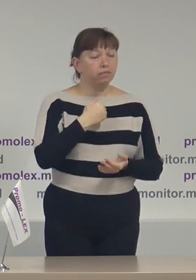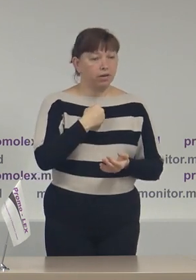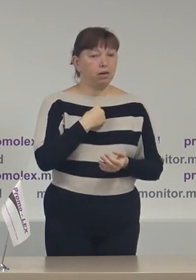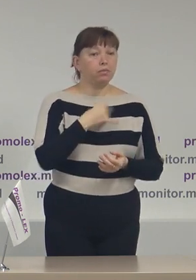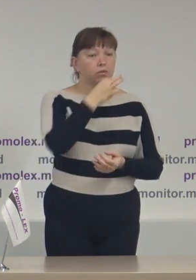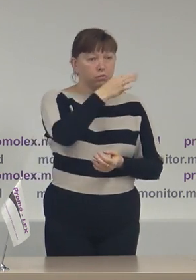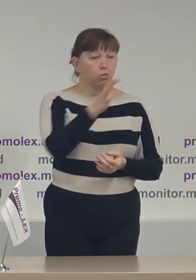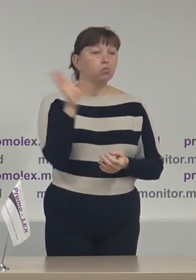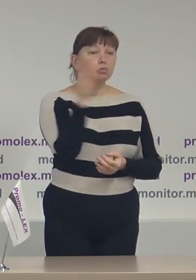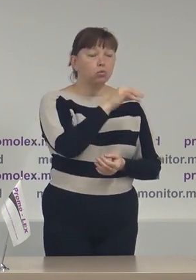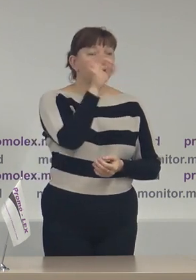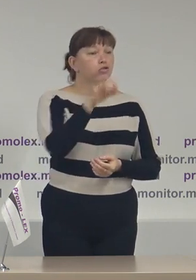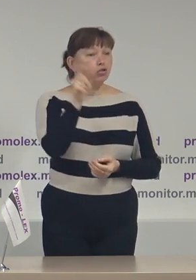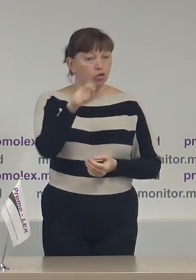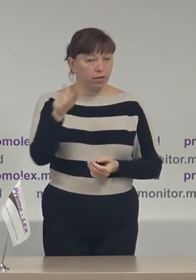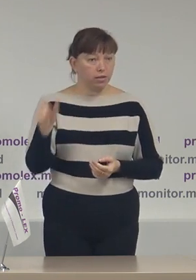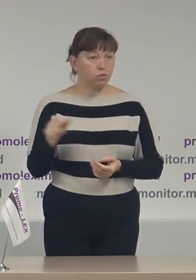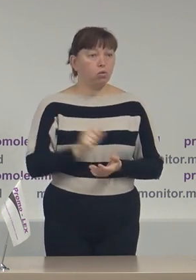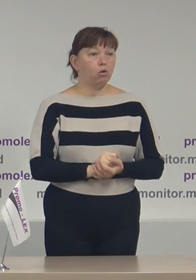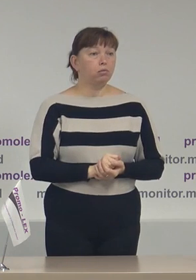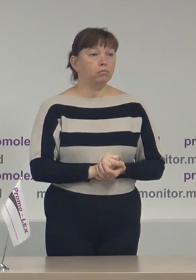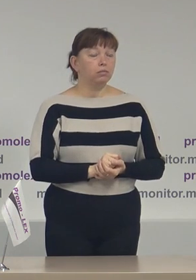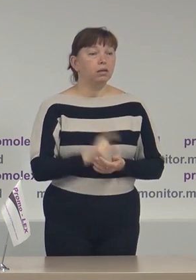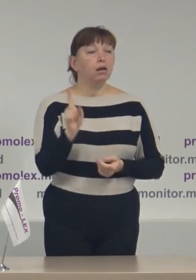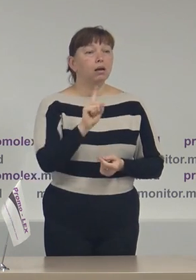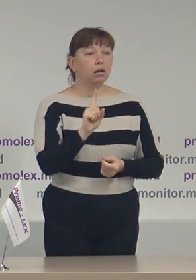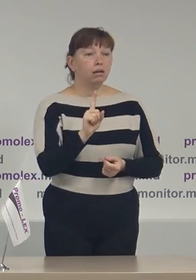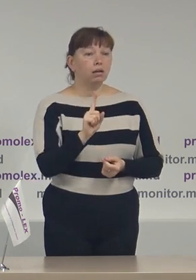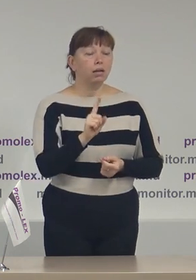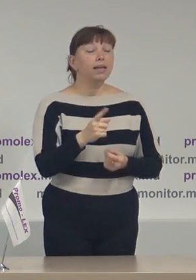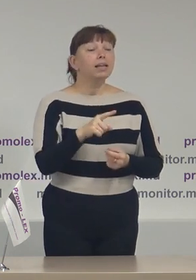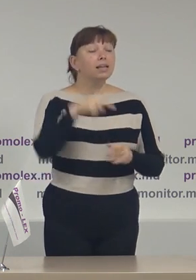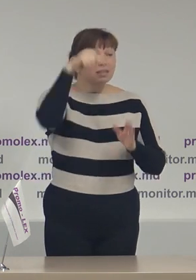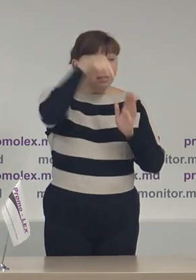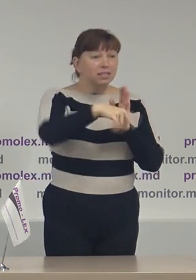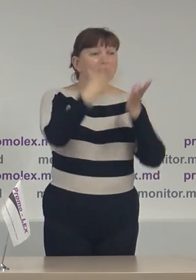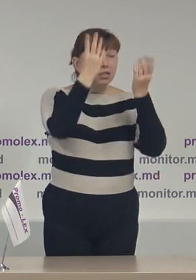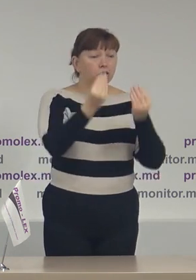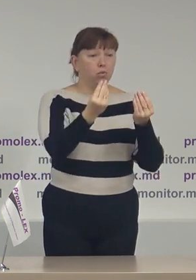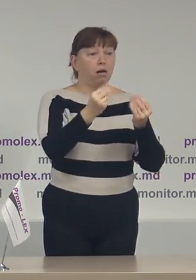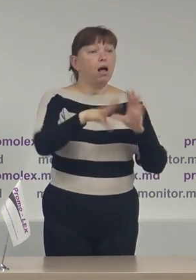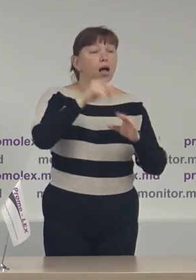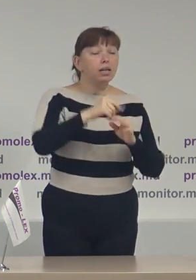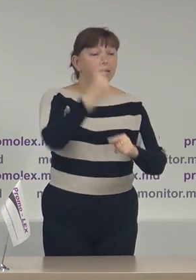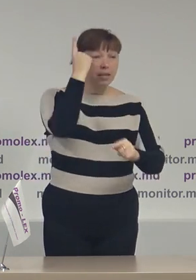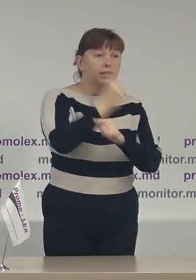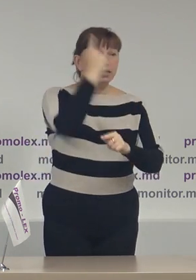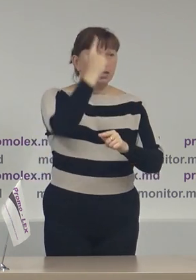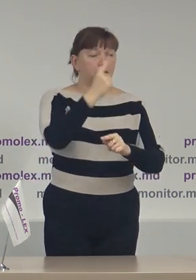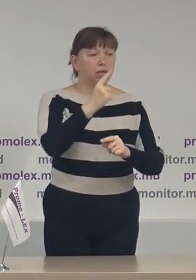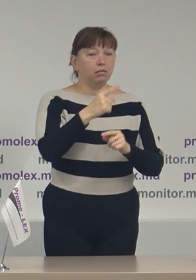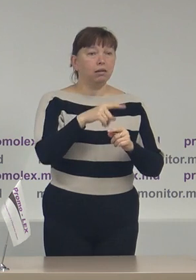atragem atenția tuturor cetățenilor că în ziua legilor este interzisă transportarea